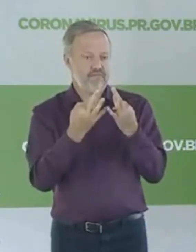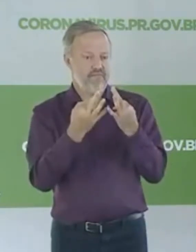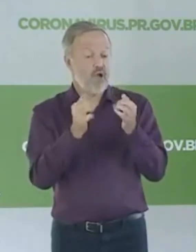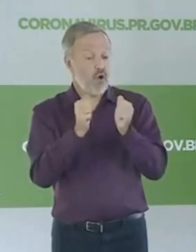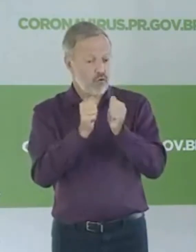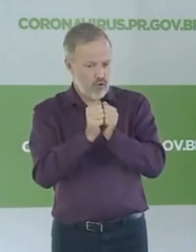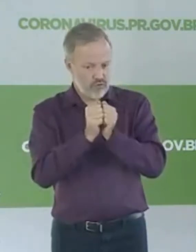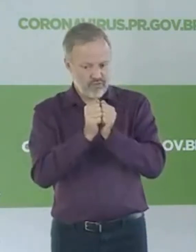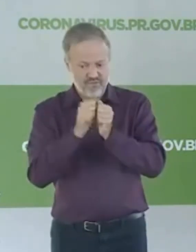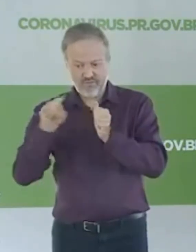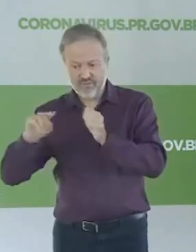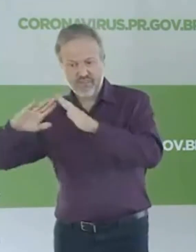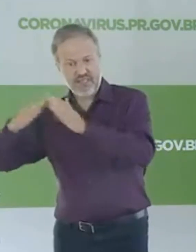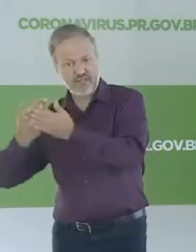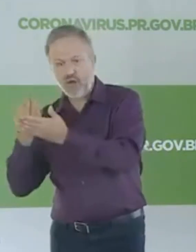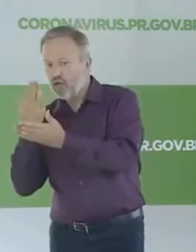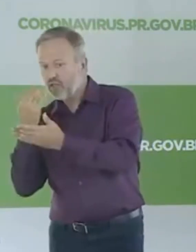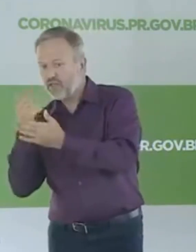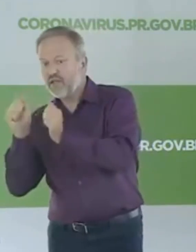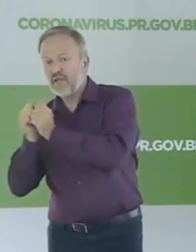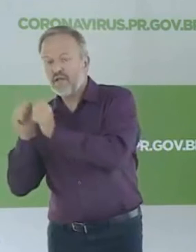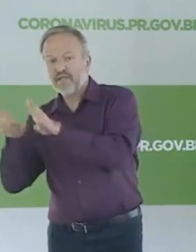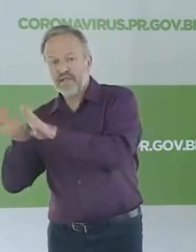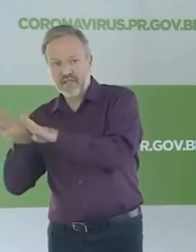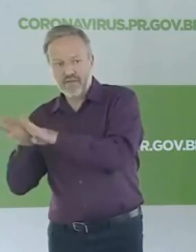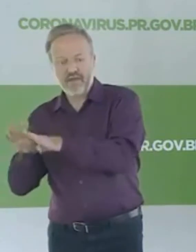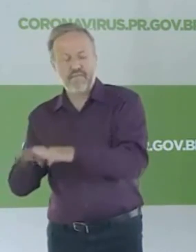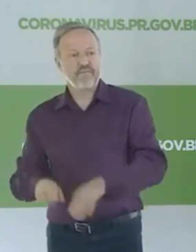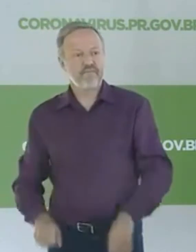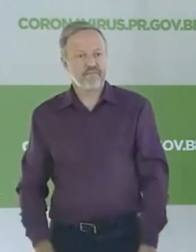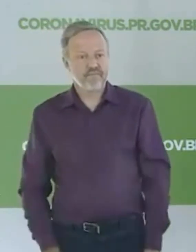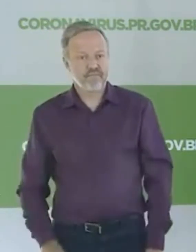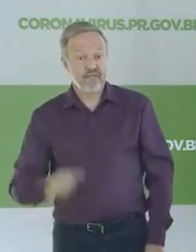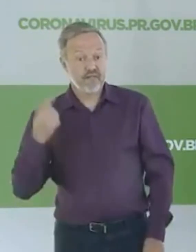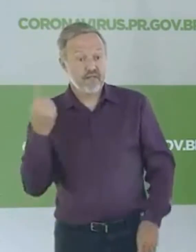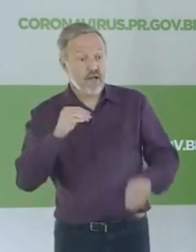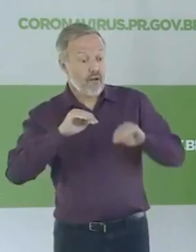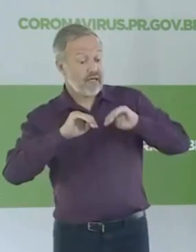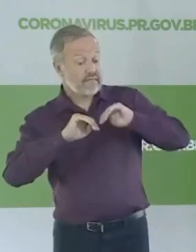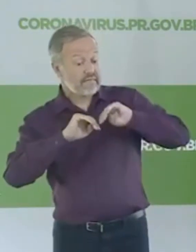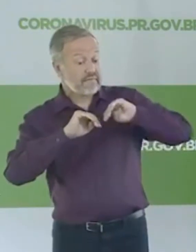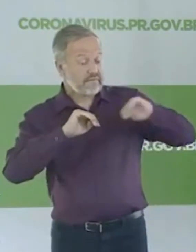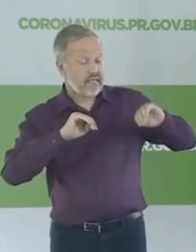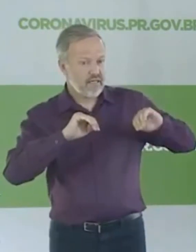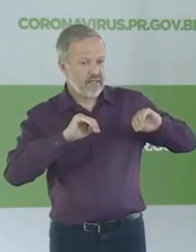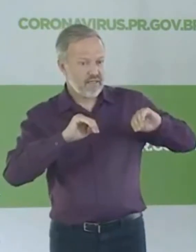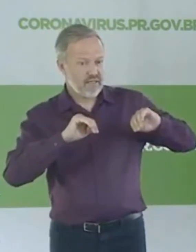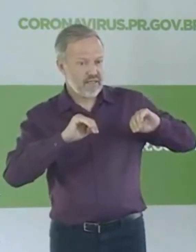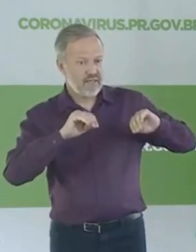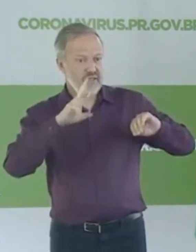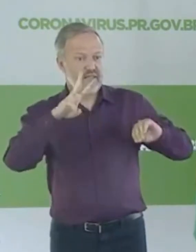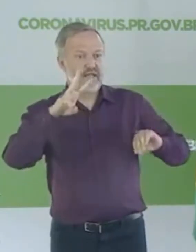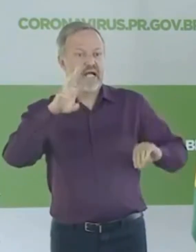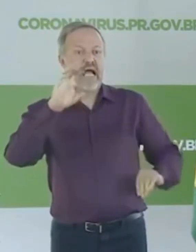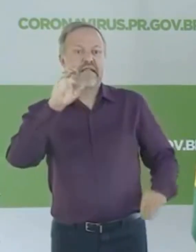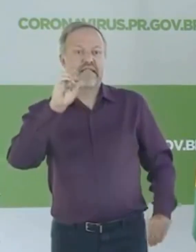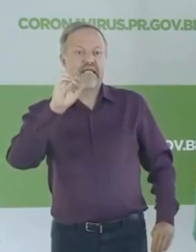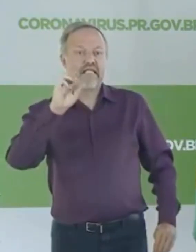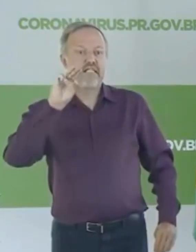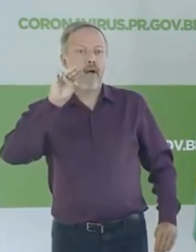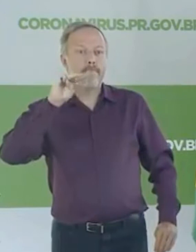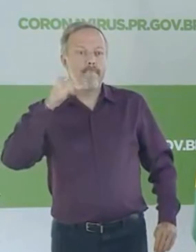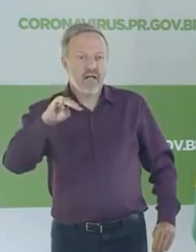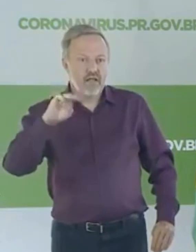o alimento da merenda. Nós estamos separando do Fundo de Combate à Pobreza, 300 milhões de reais